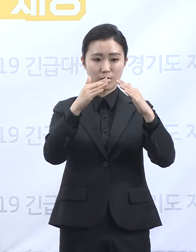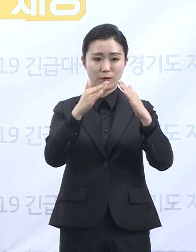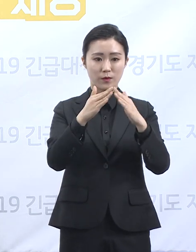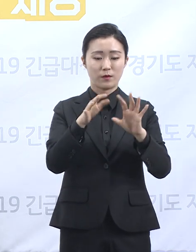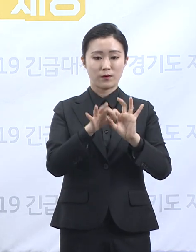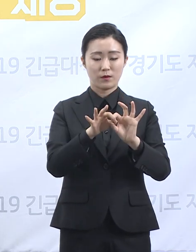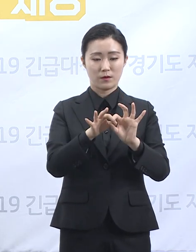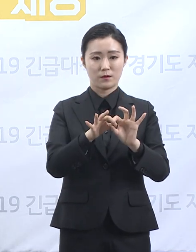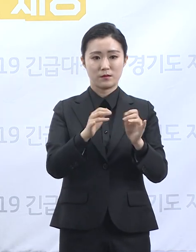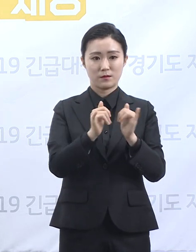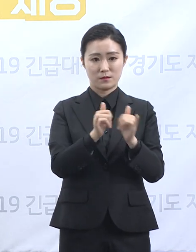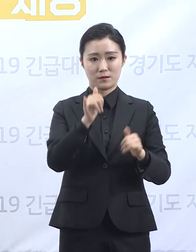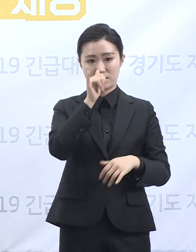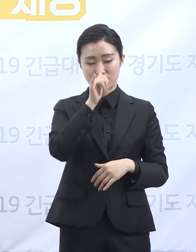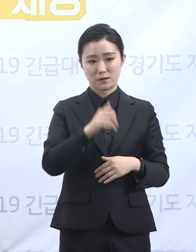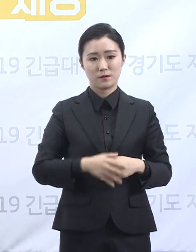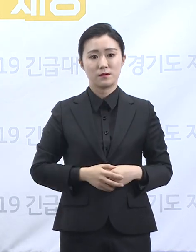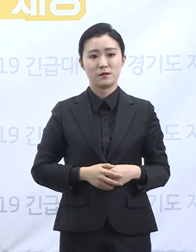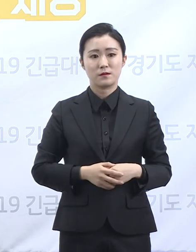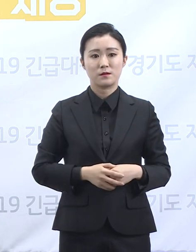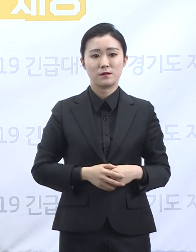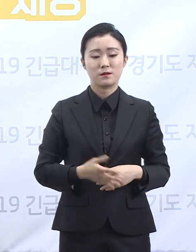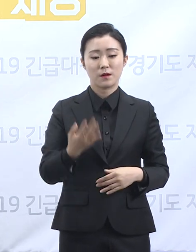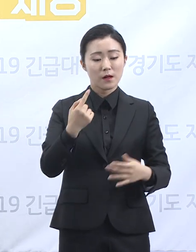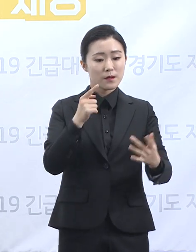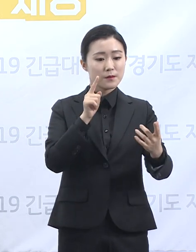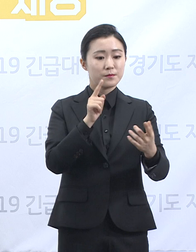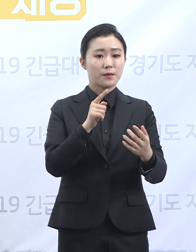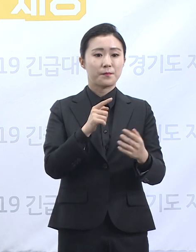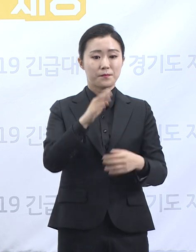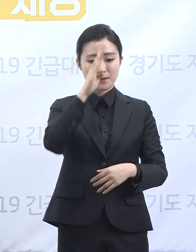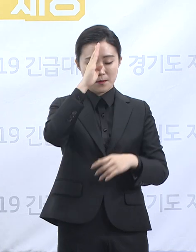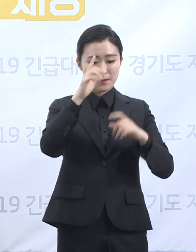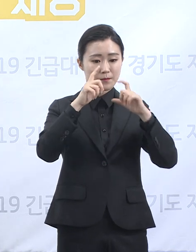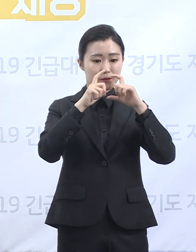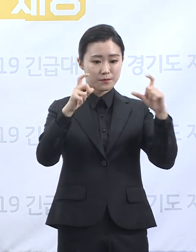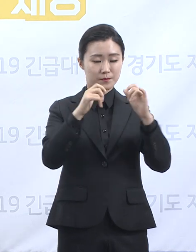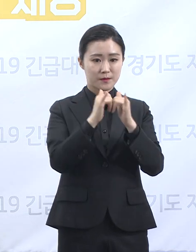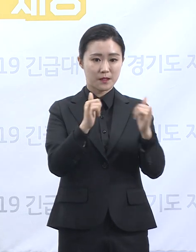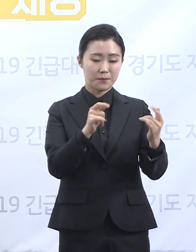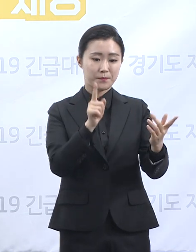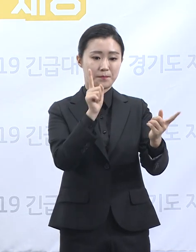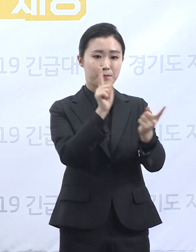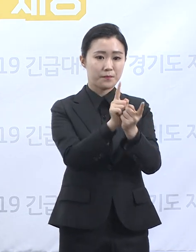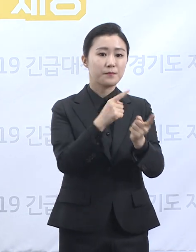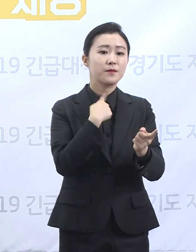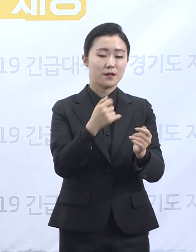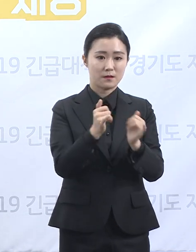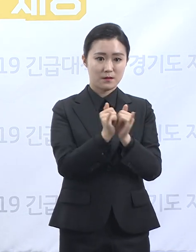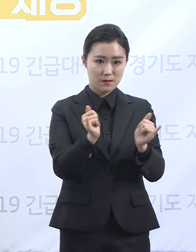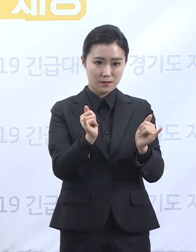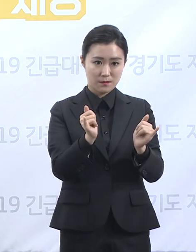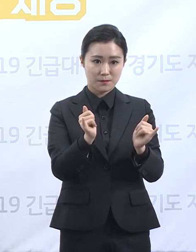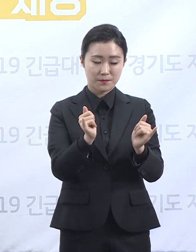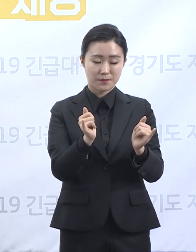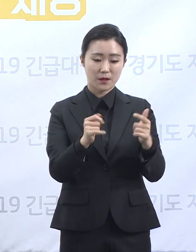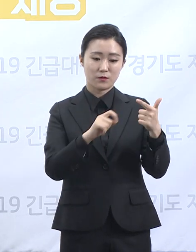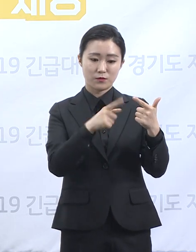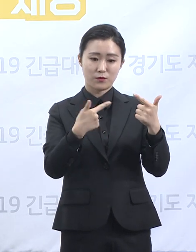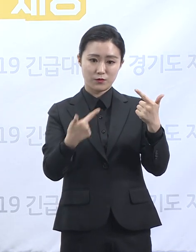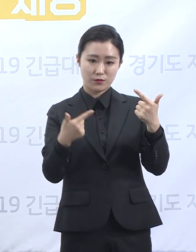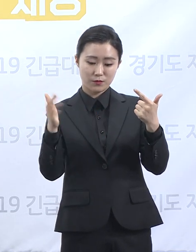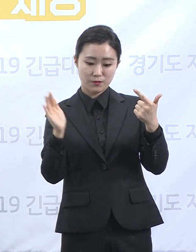1명은 기이 확진자의 접촉자로서 6월 6일부터 자가격리 중이었습니다. 이 확진자는 김포시